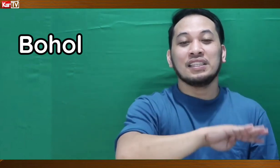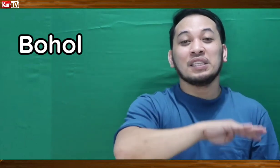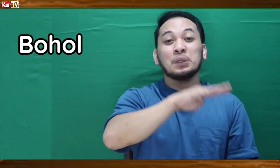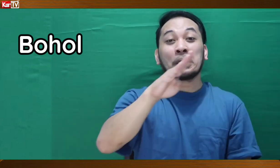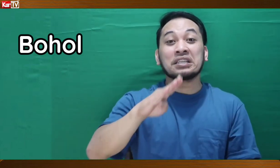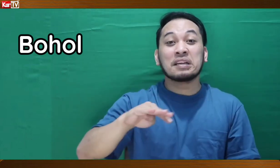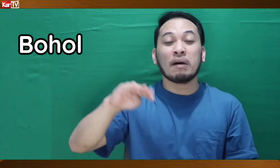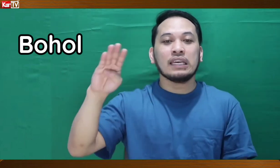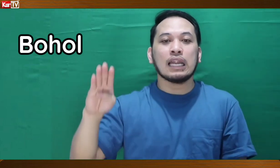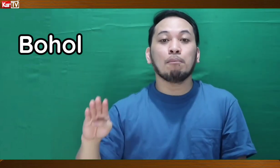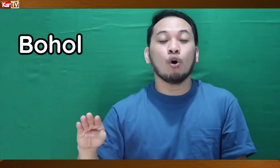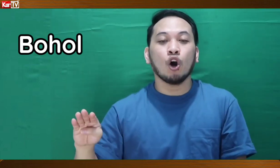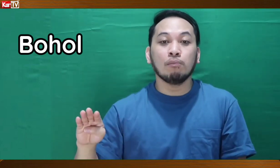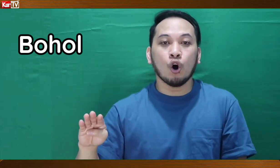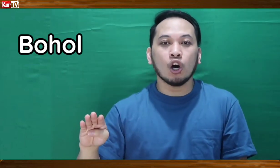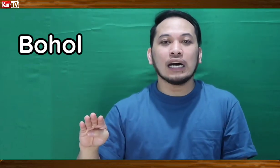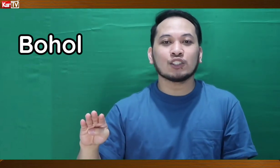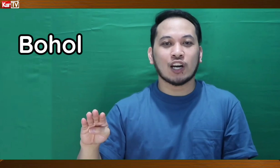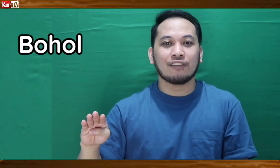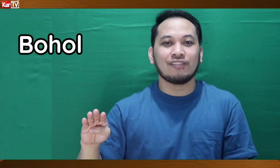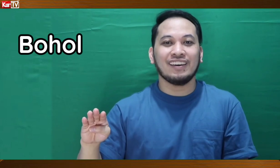Dito kasi sa Manila, Bohol-Bohol ang traffic.